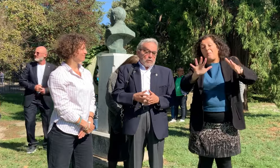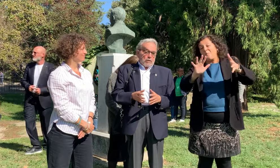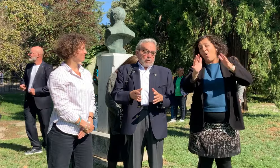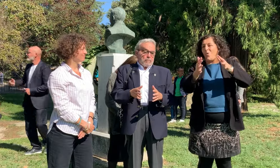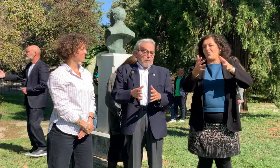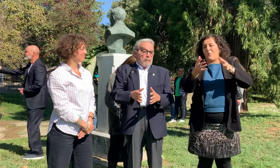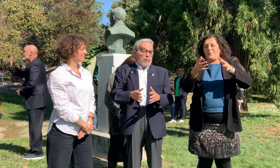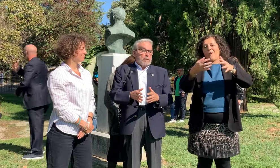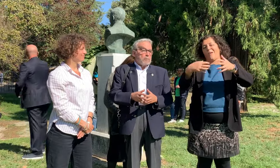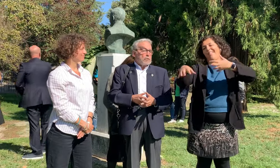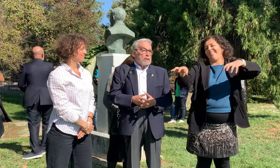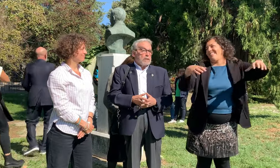stato un po' più.